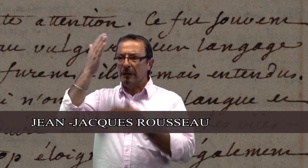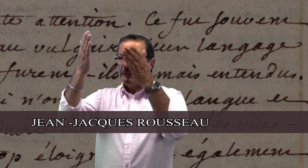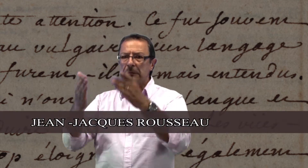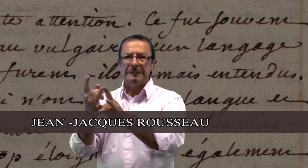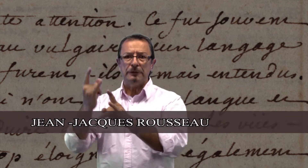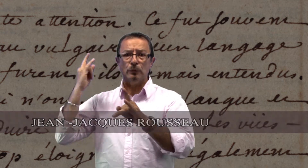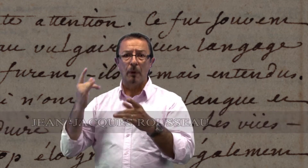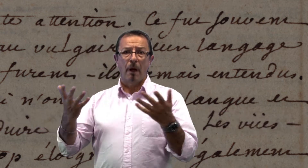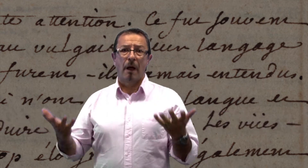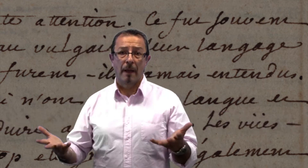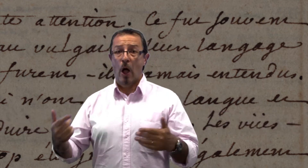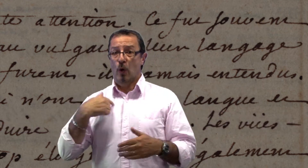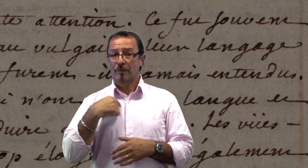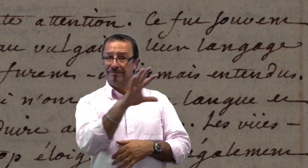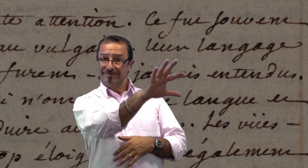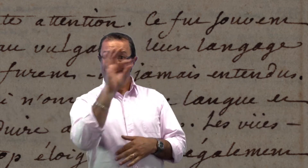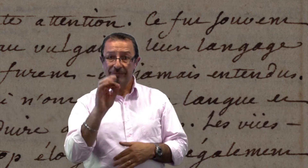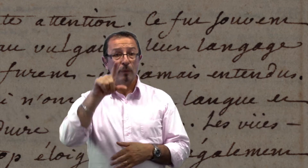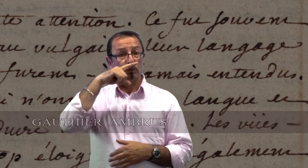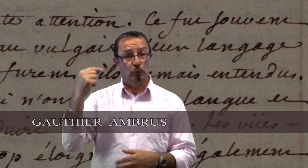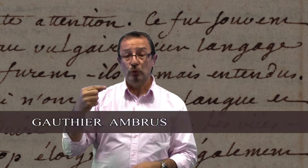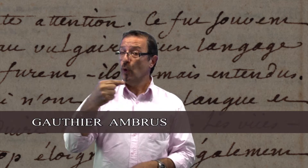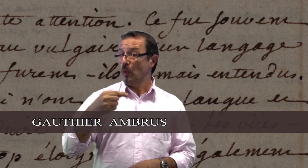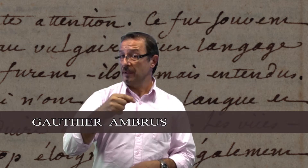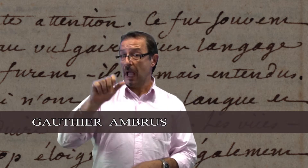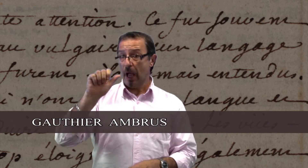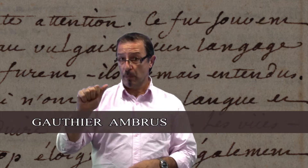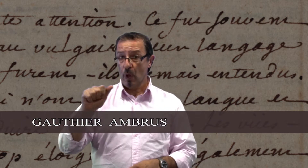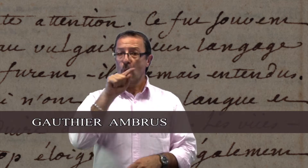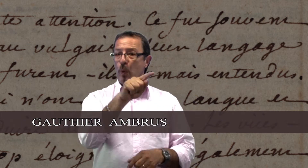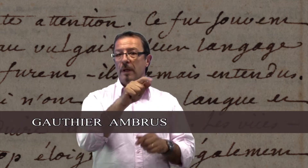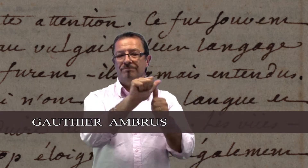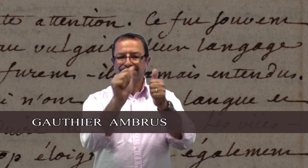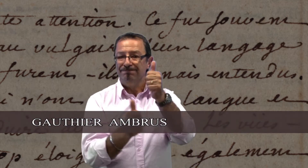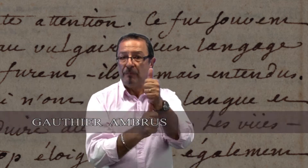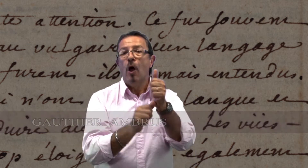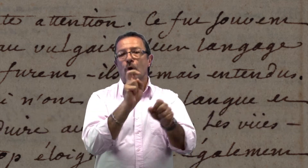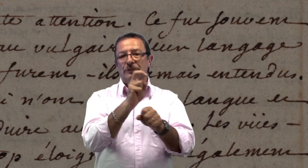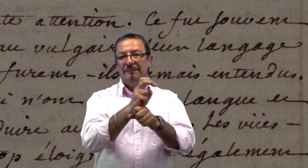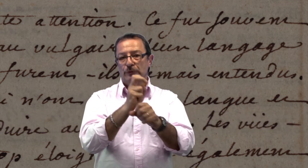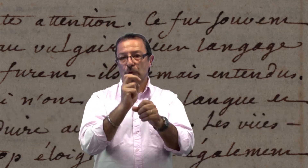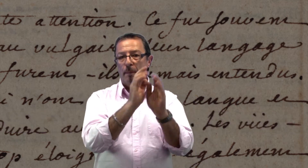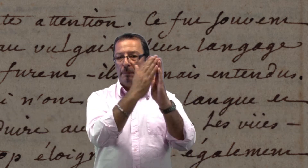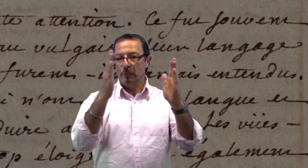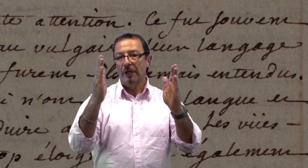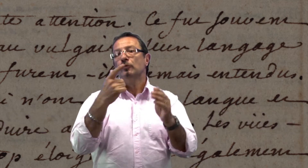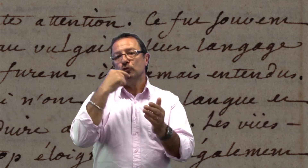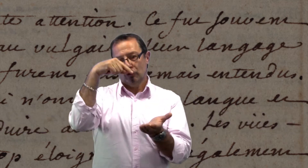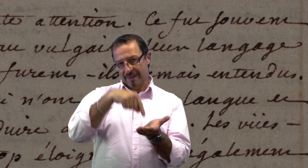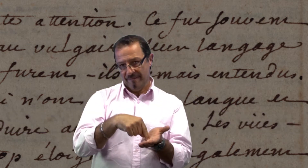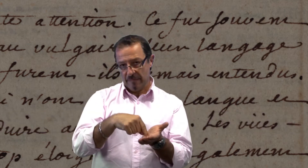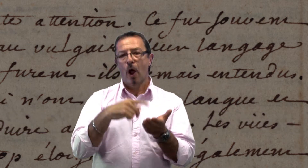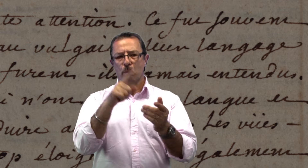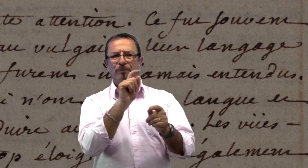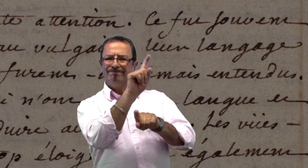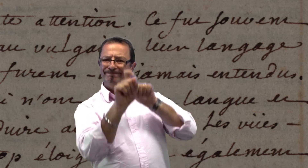Ne connaissant pas Jean-Jacques Rousseau, nous avons demandé à M. Gauthier Ambrus, assistant conservateur